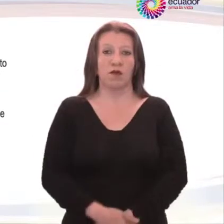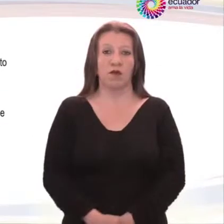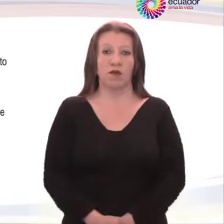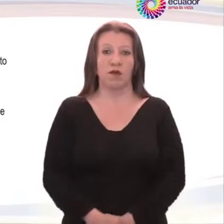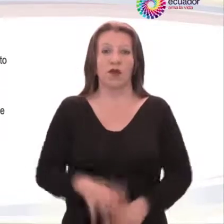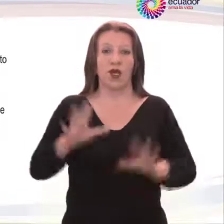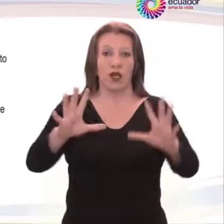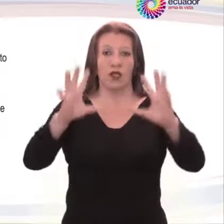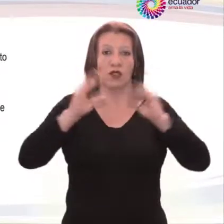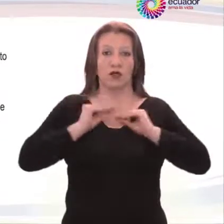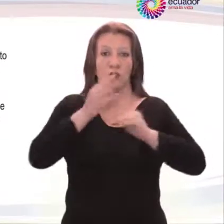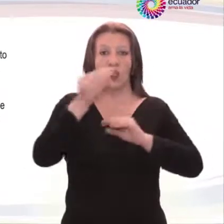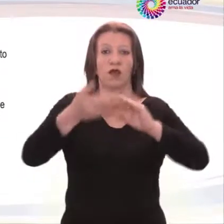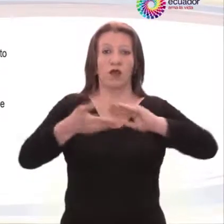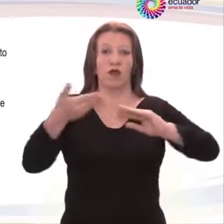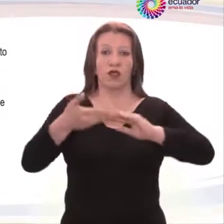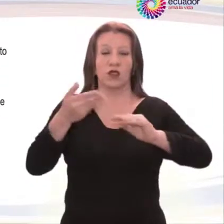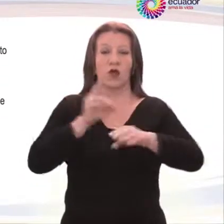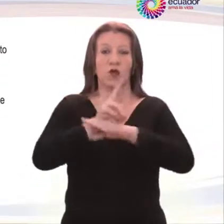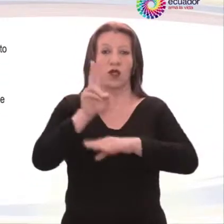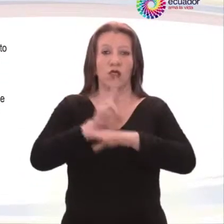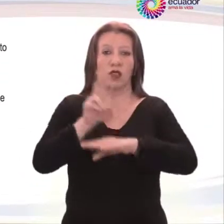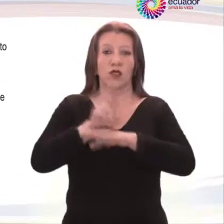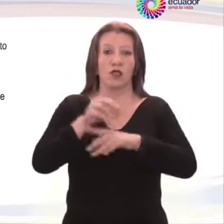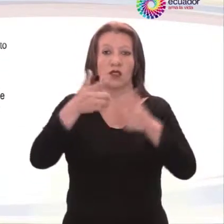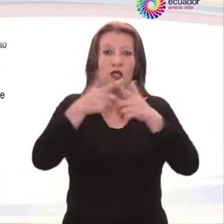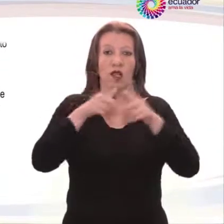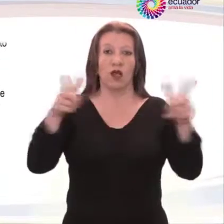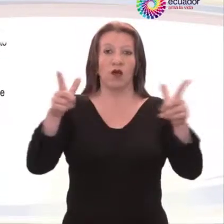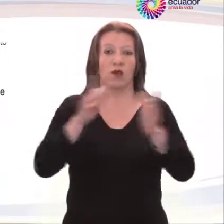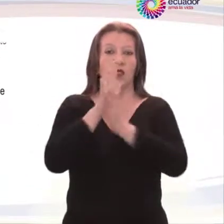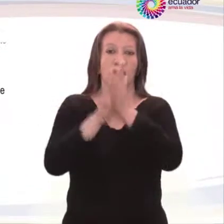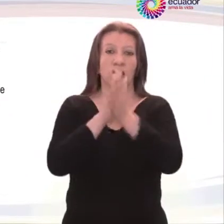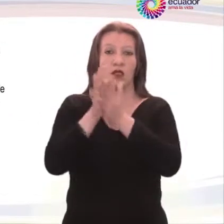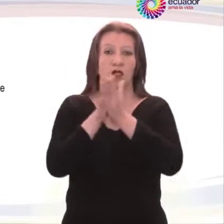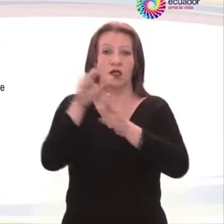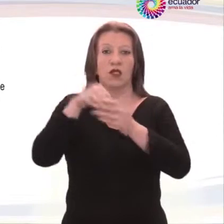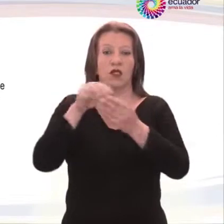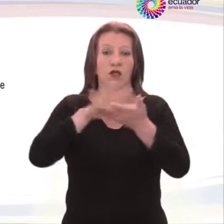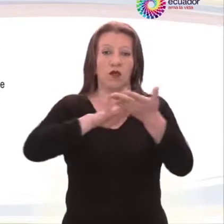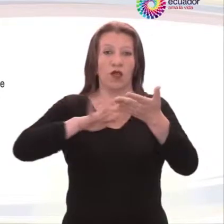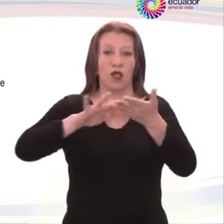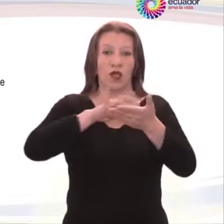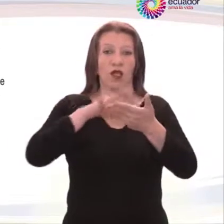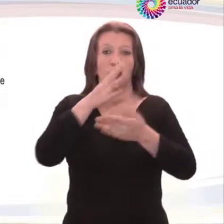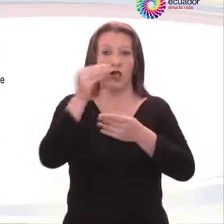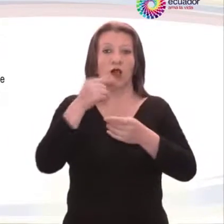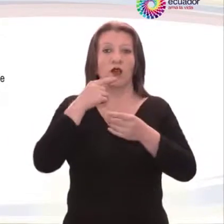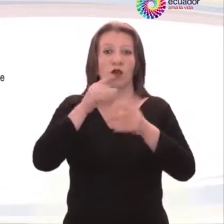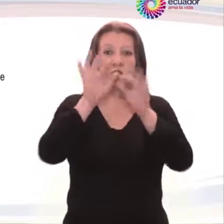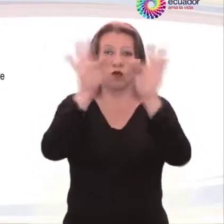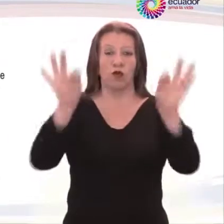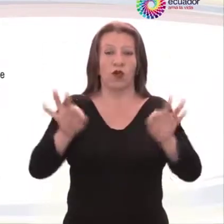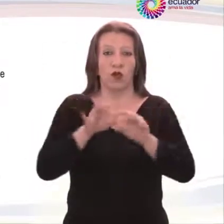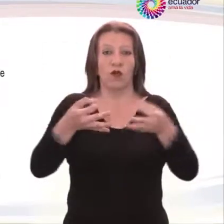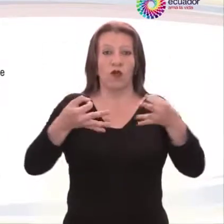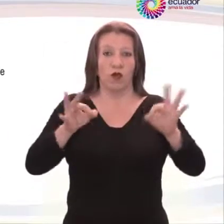Aceptar y facilitar la utilización de la lengua de señas, el braille, los modos, medios y formatos